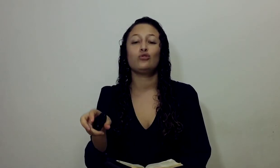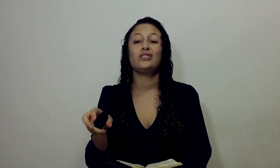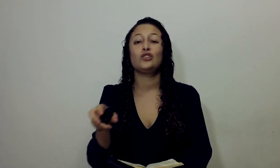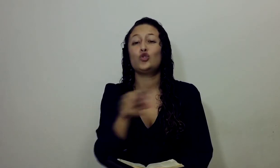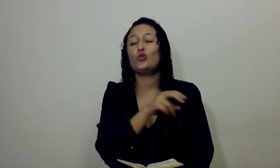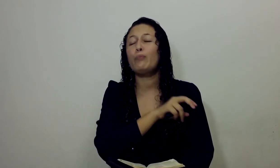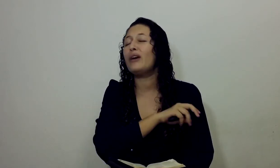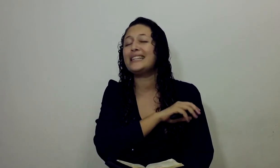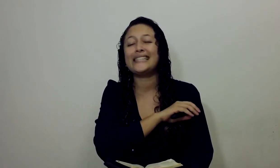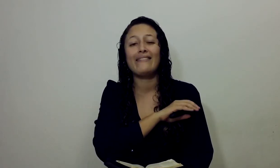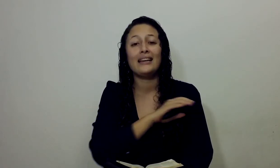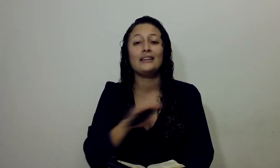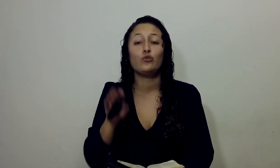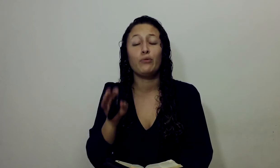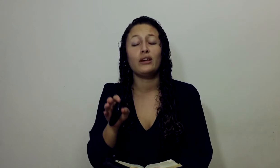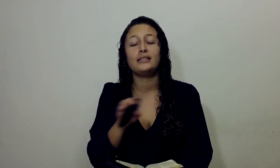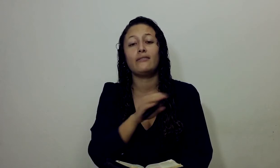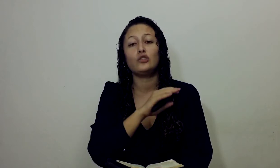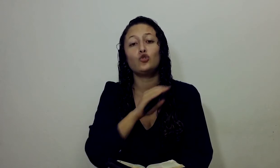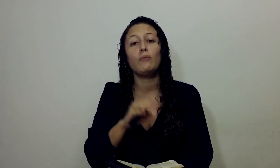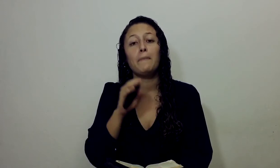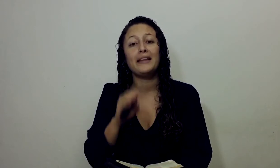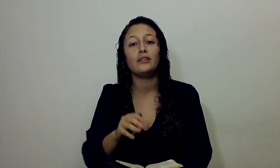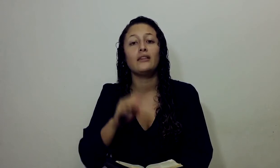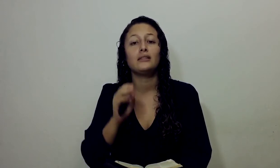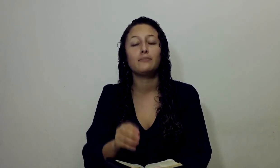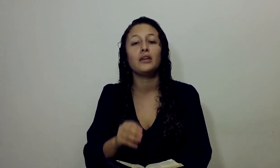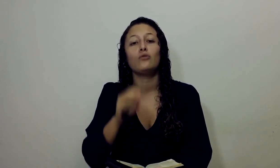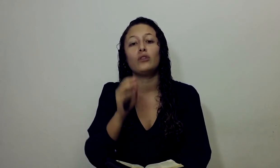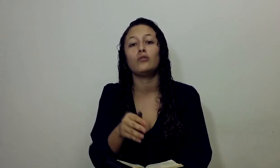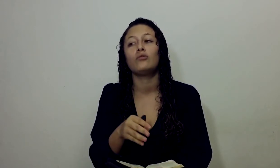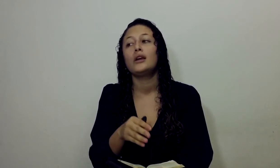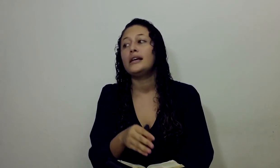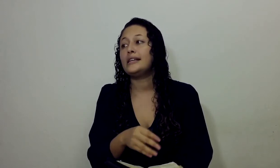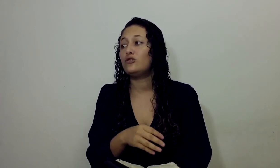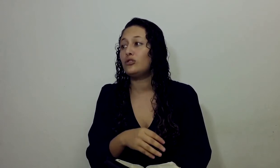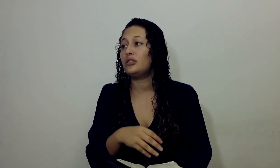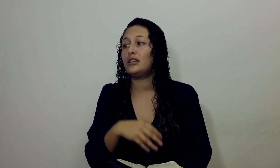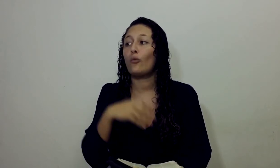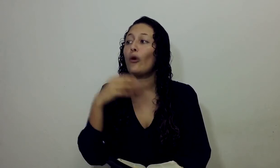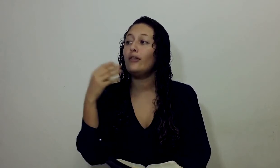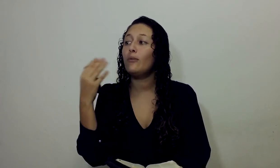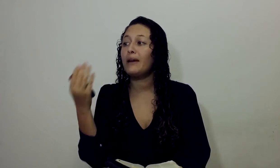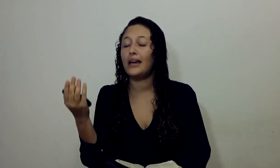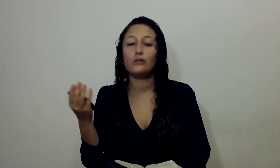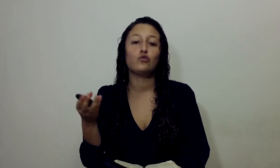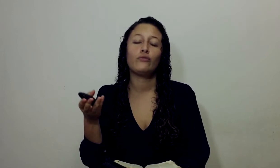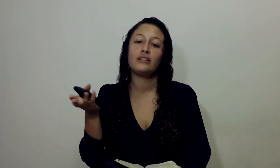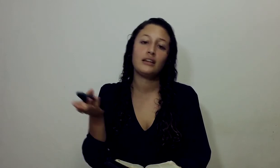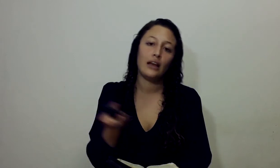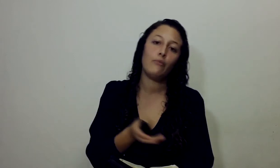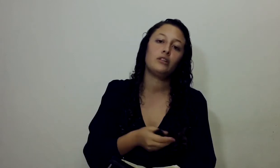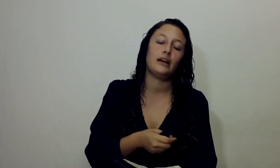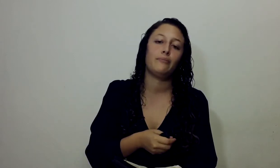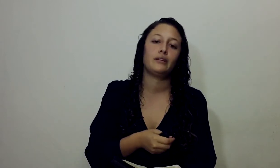Y entonces Su poder Se ve Su poder Se ve sumamente Disminuido Y entonces El cuerno Pequeño